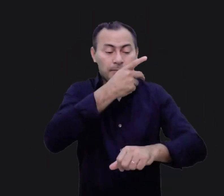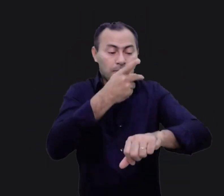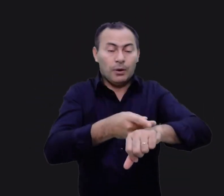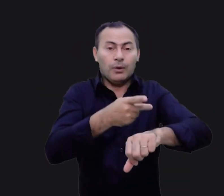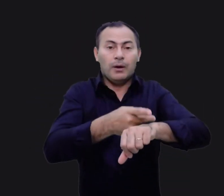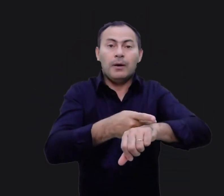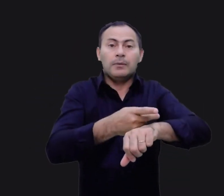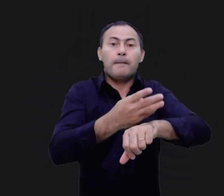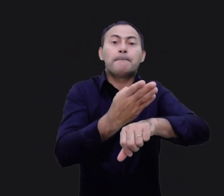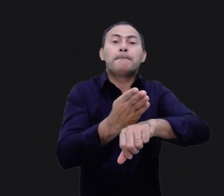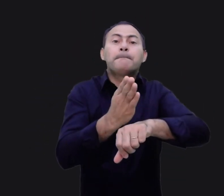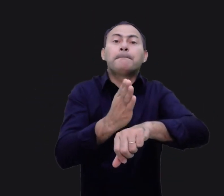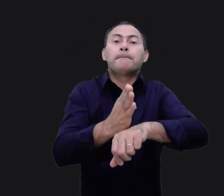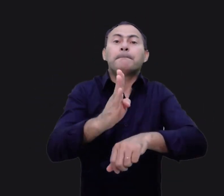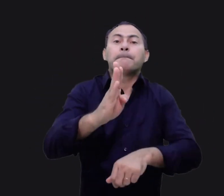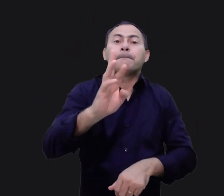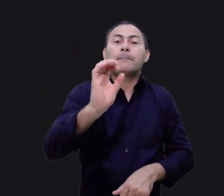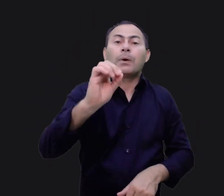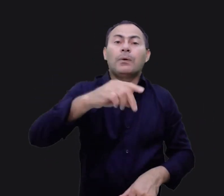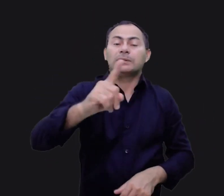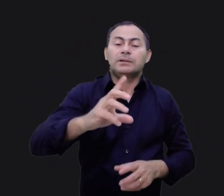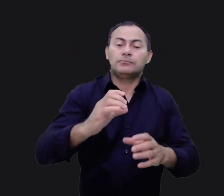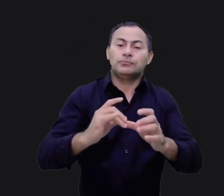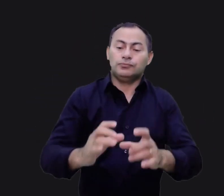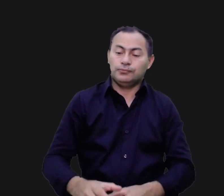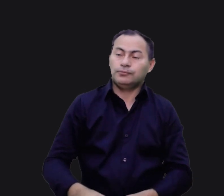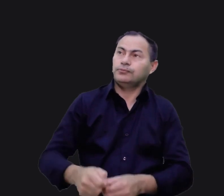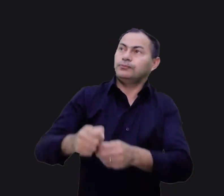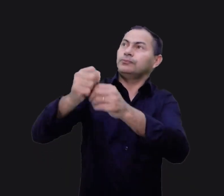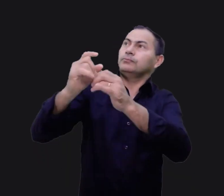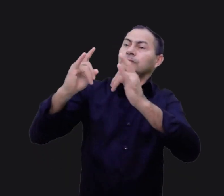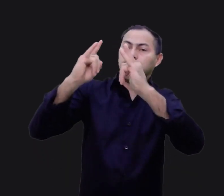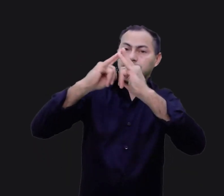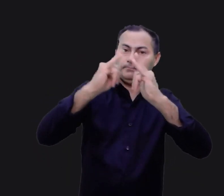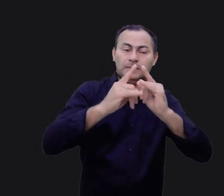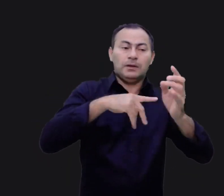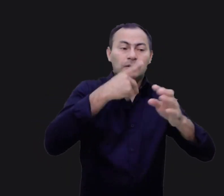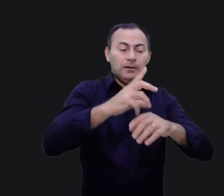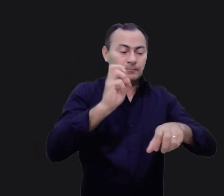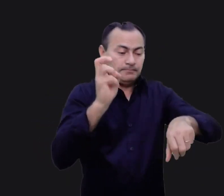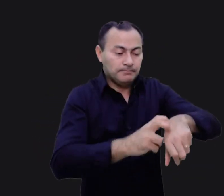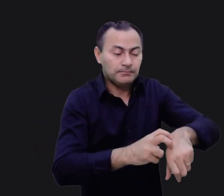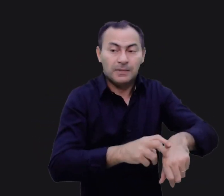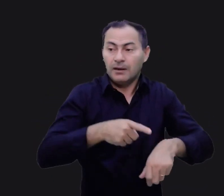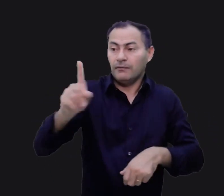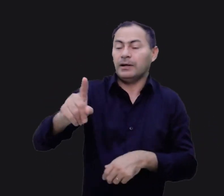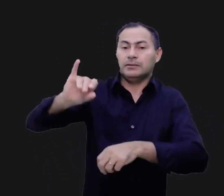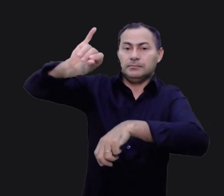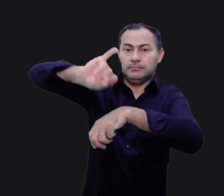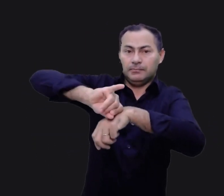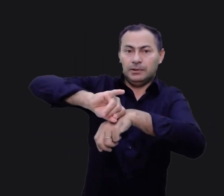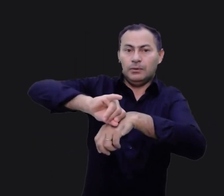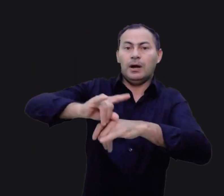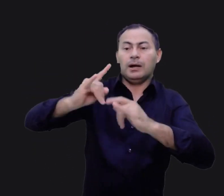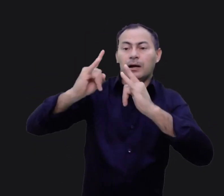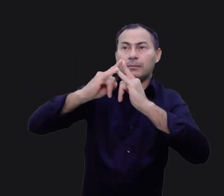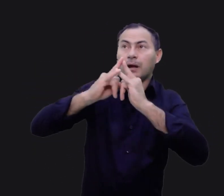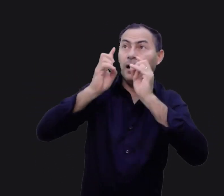bronze e erga numa vara no meio do acampamento. Todo aquele que foi picado por serpente irá até o centro do acampamento,